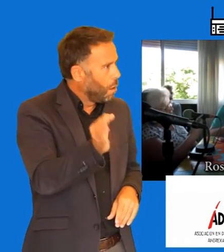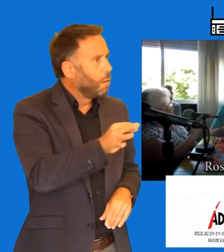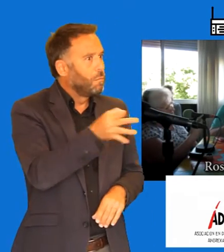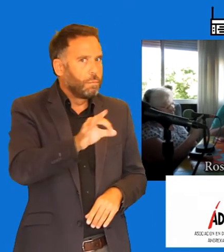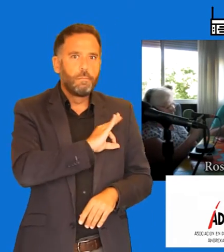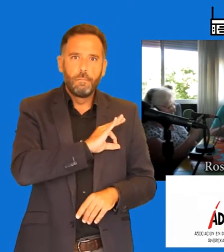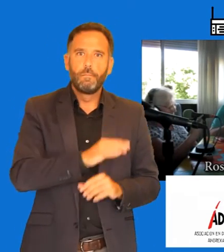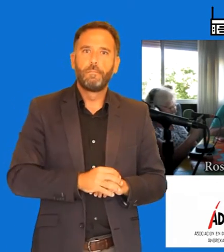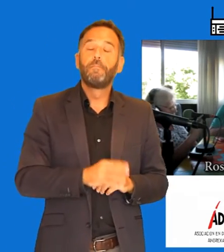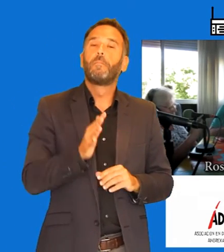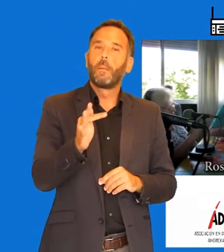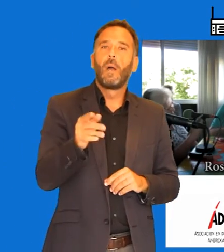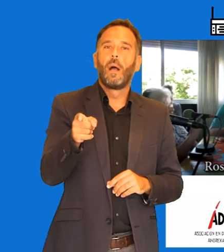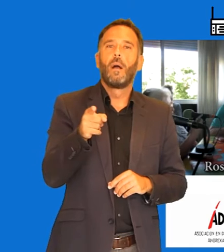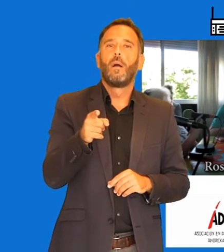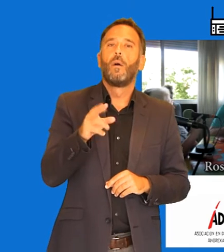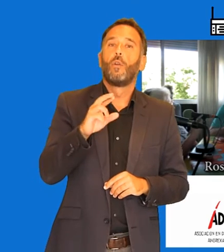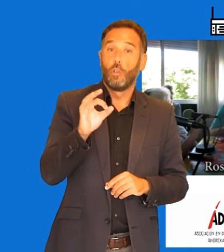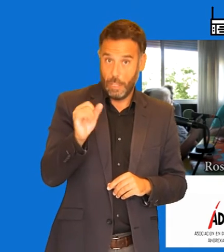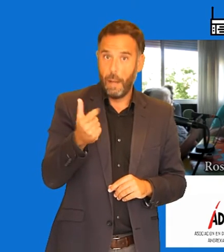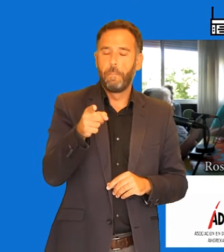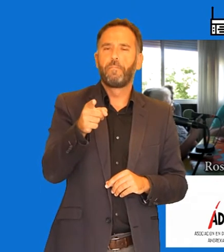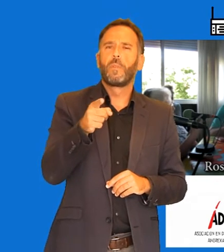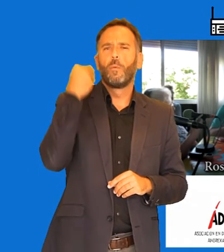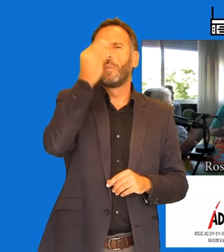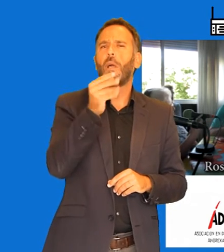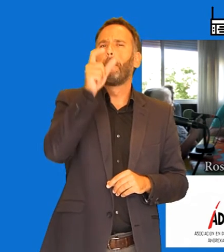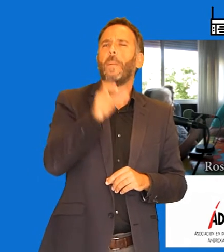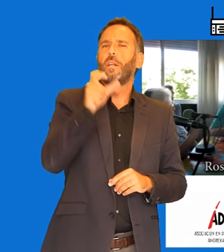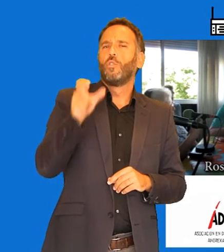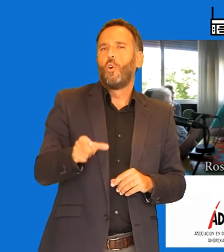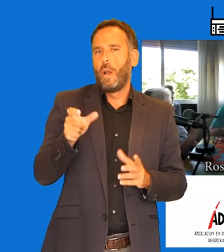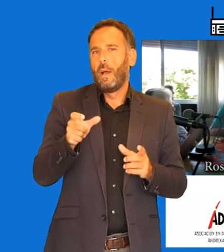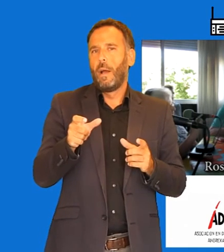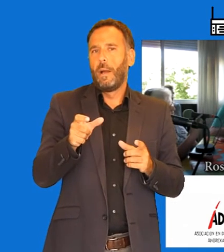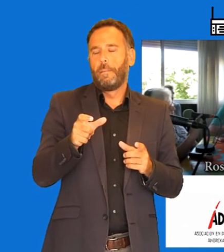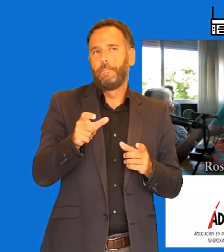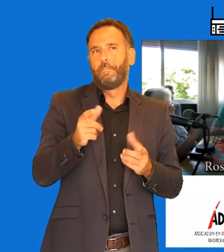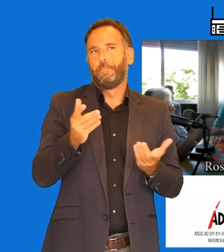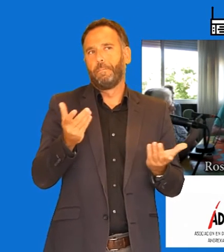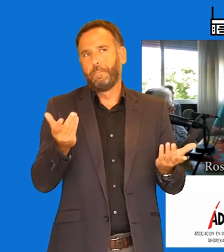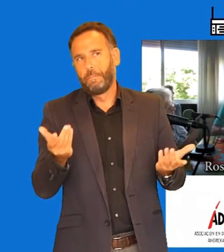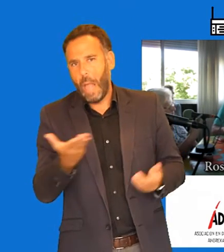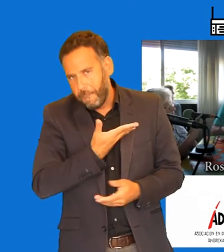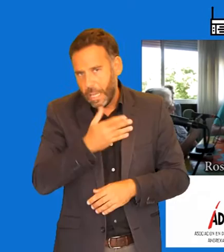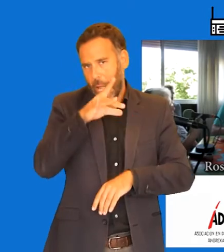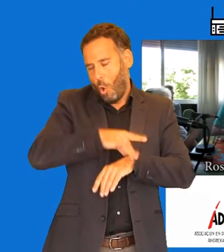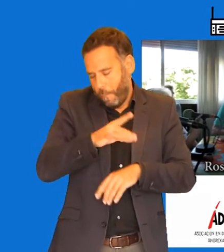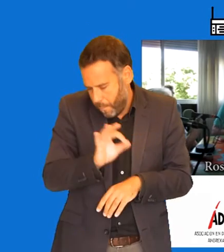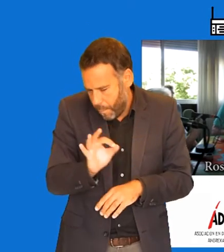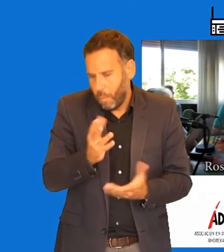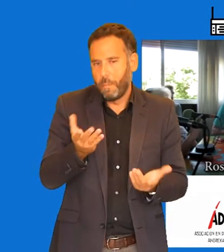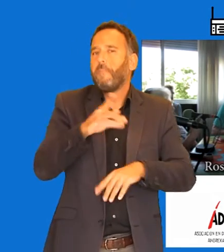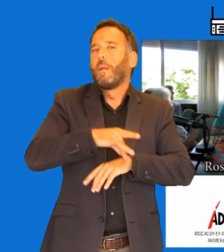Oye, Rosa, ¿tú crees que ha disminuido el número de personas que padezcan el trastorno de conducta de la